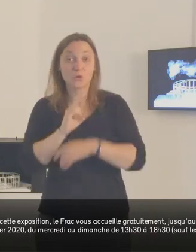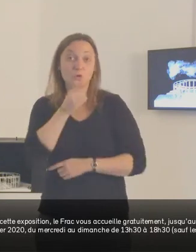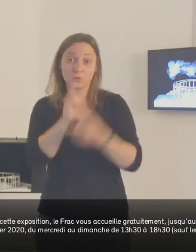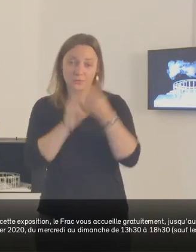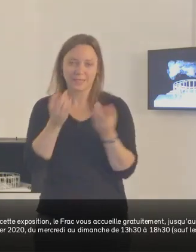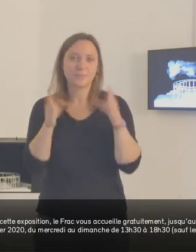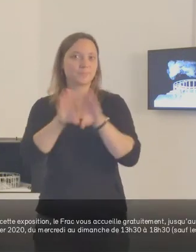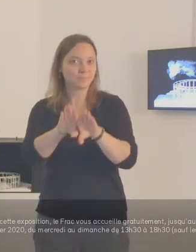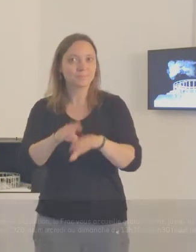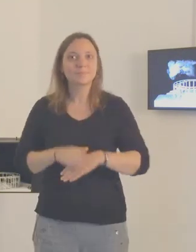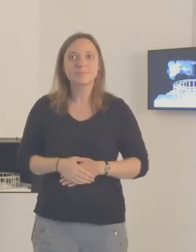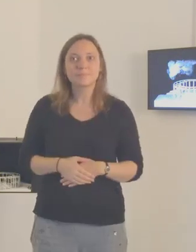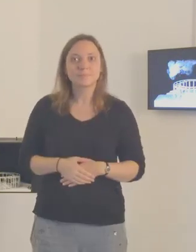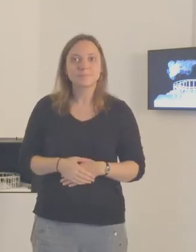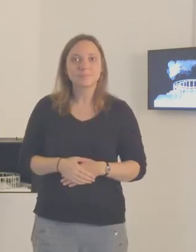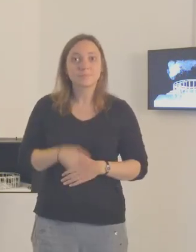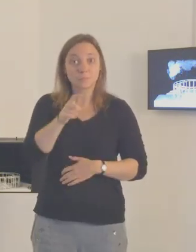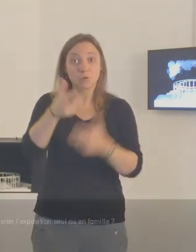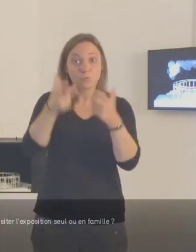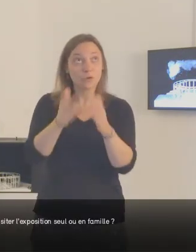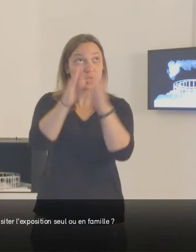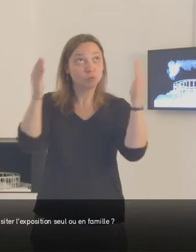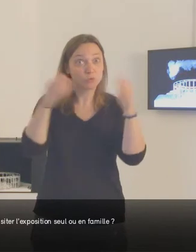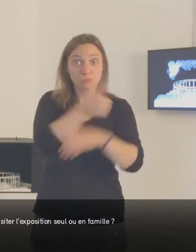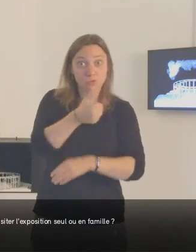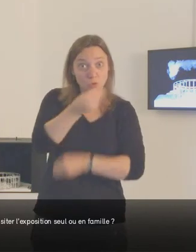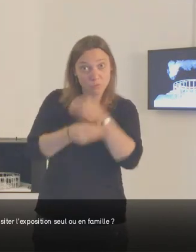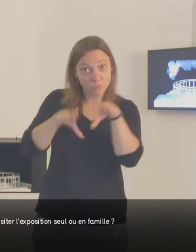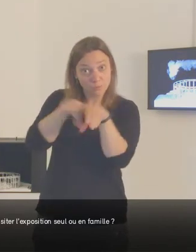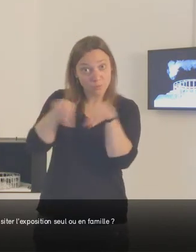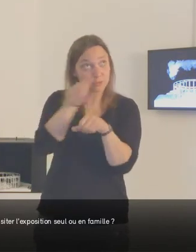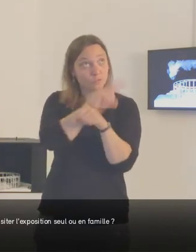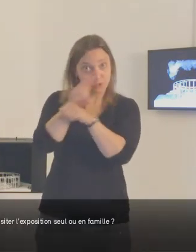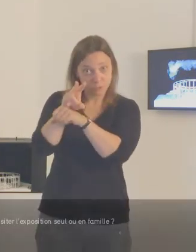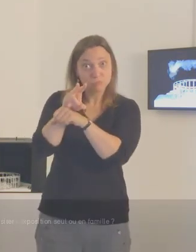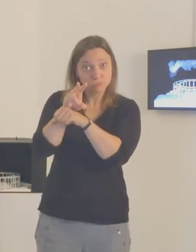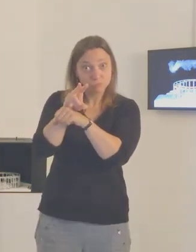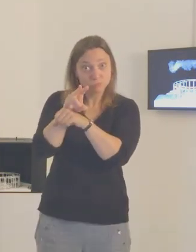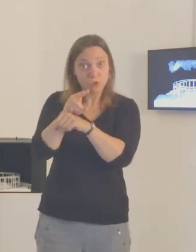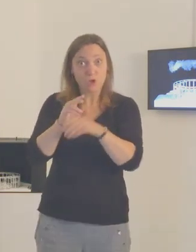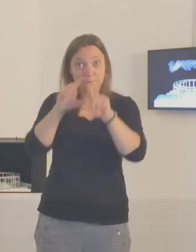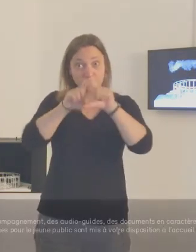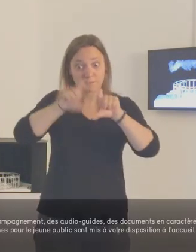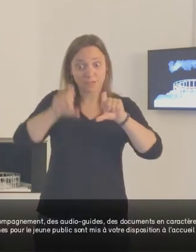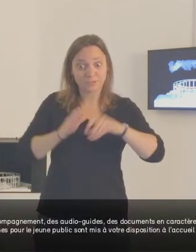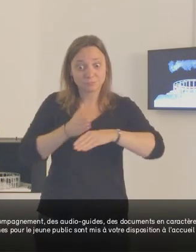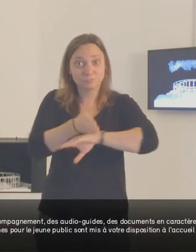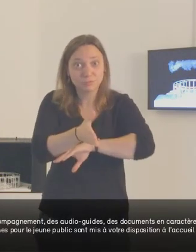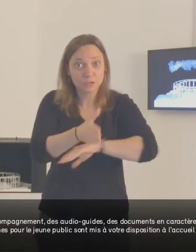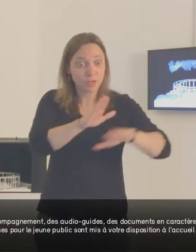à 18h30, sauf les jours fériés. Vous souhaitez visiter l'exposition seul ou en famille. Une feuille d